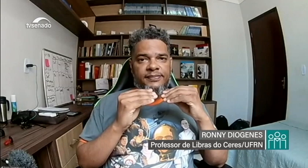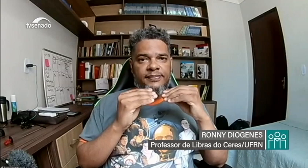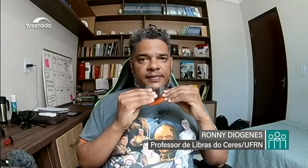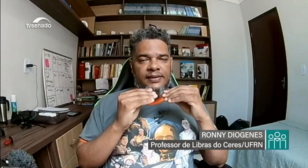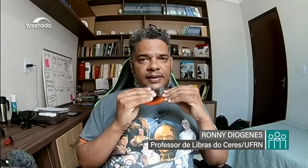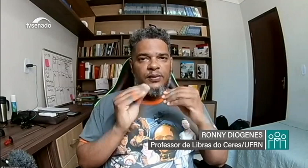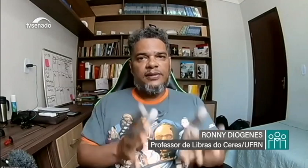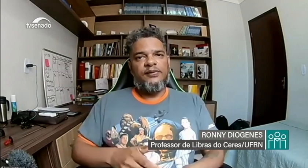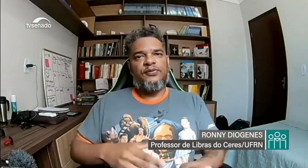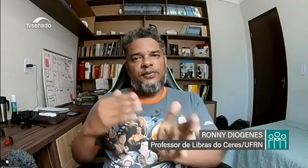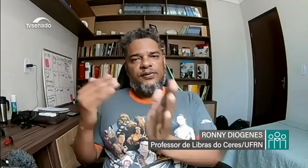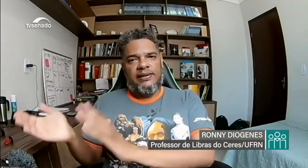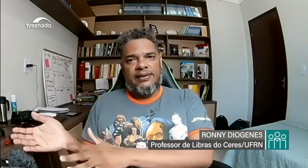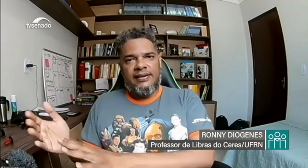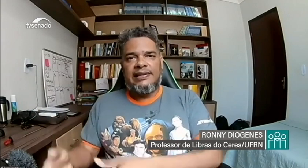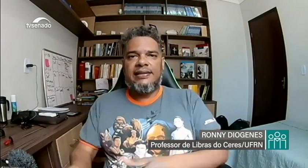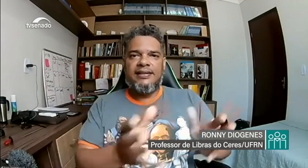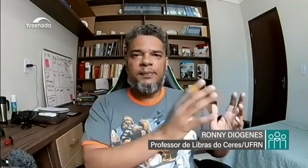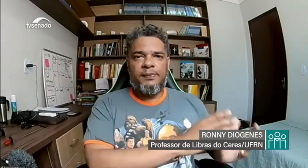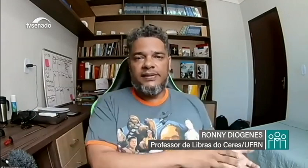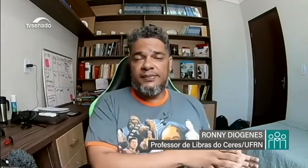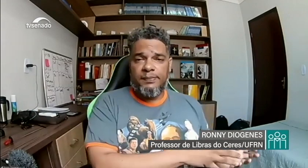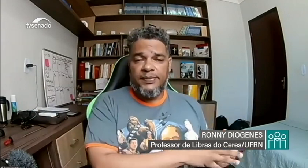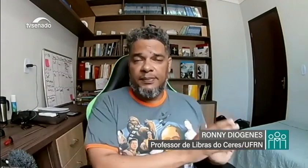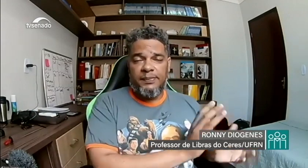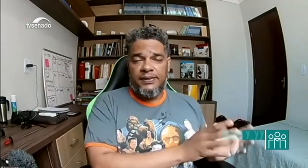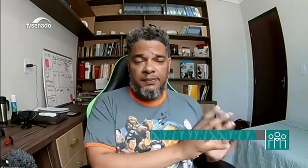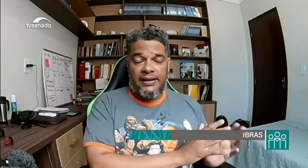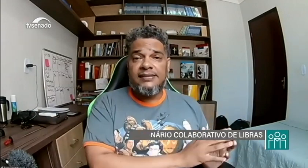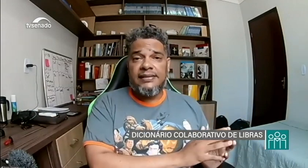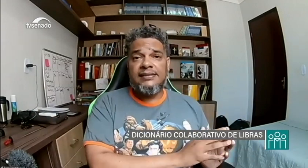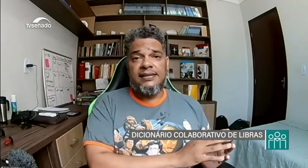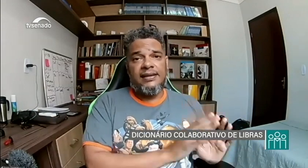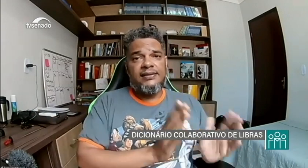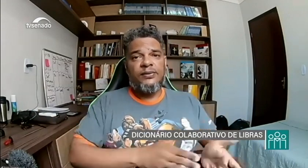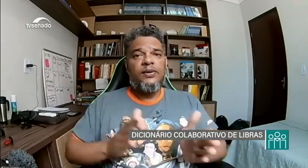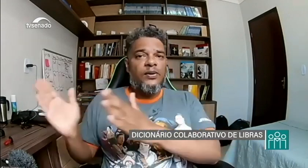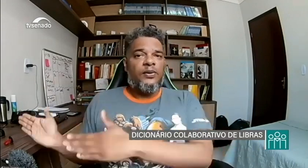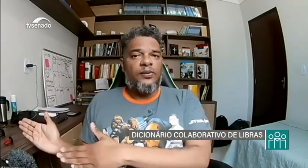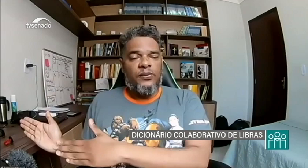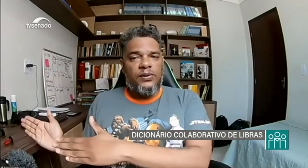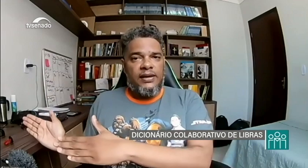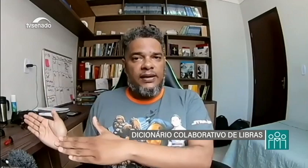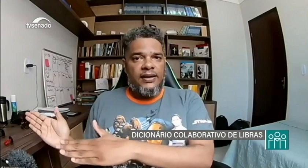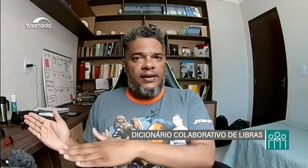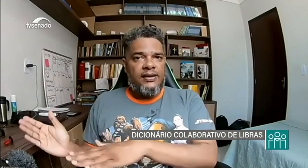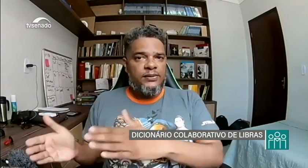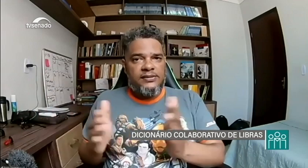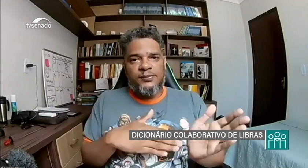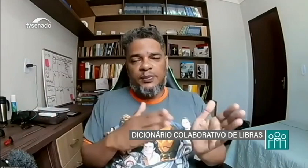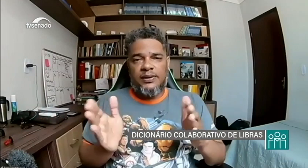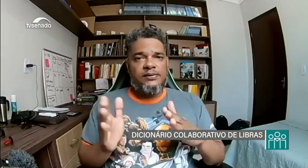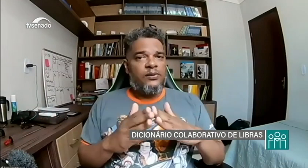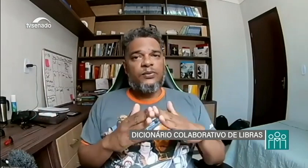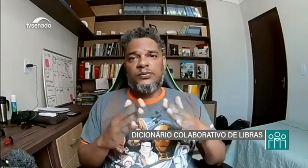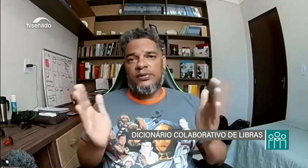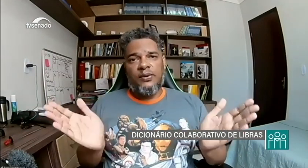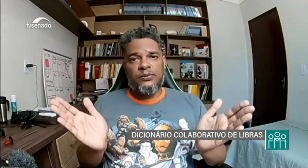E quando ele fosse falar, ele teria que parar de sinalizar. Então, em um desses momentos, alguns dos